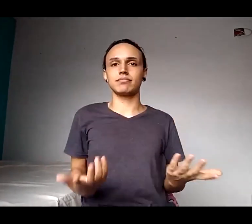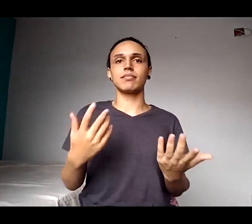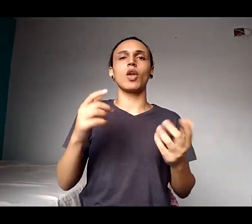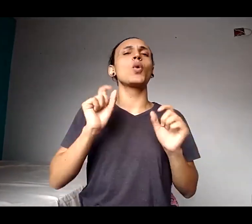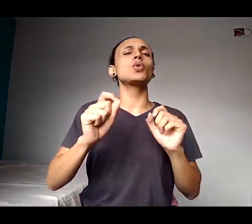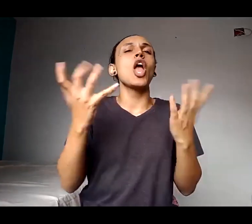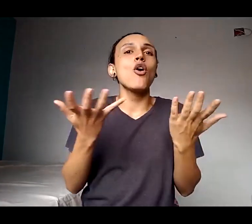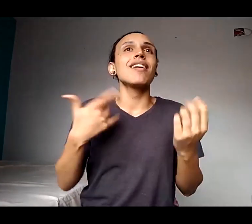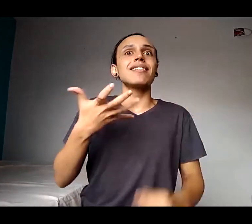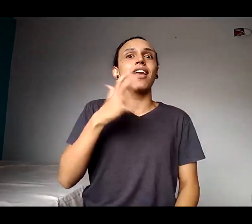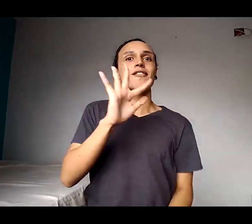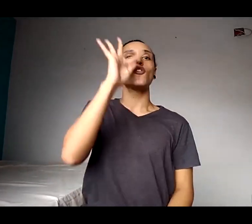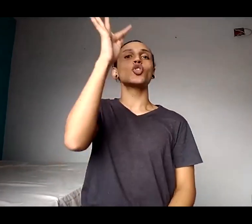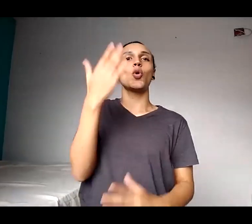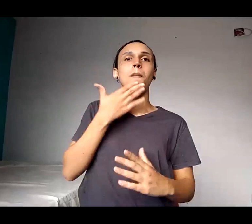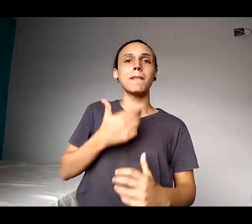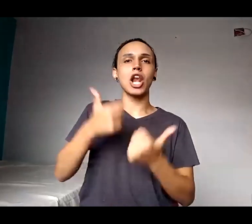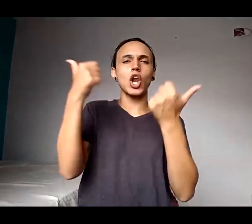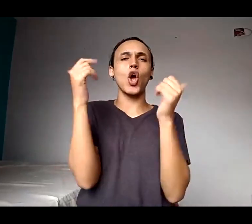aproxima de vocês. Mas para